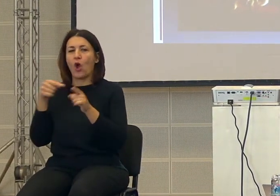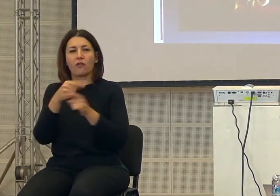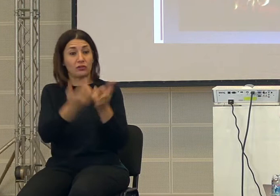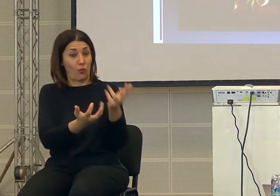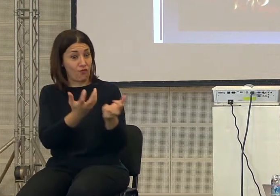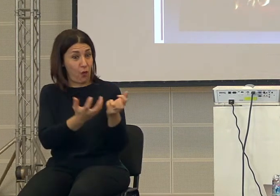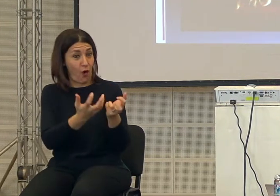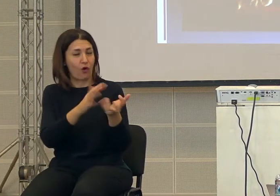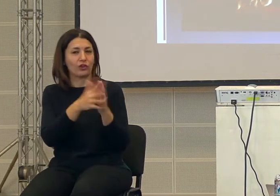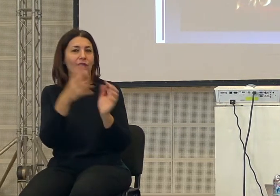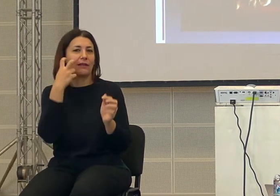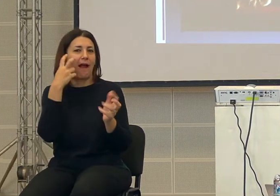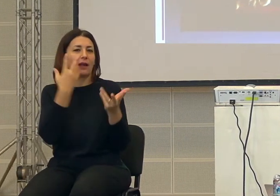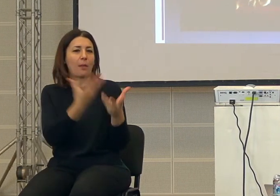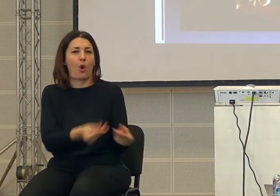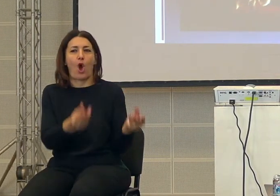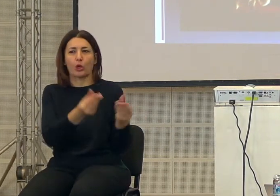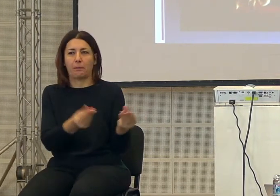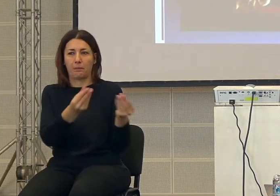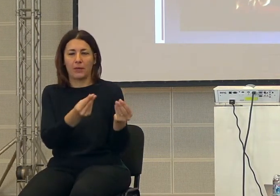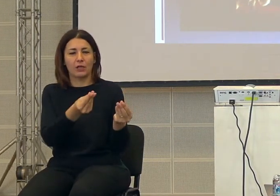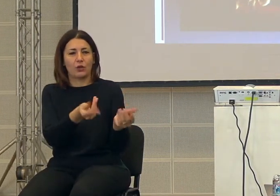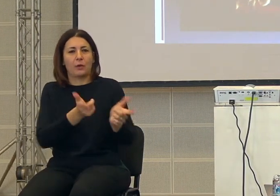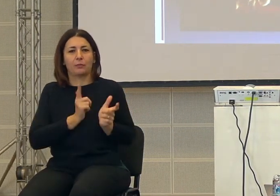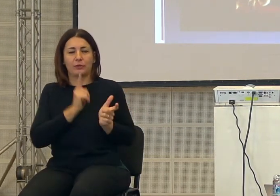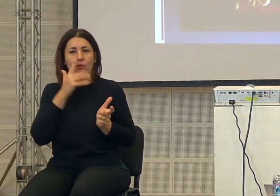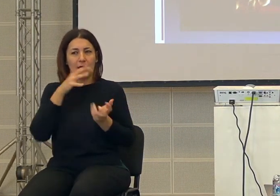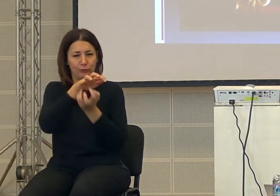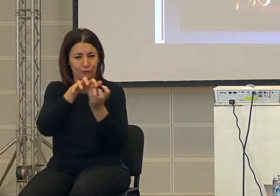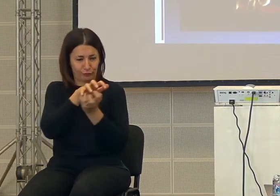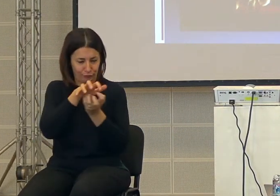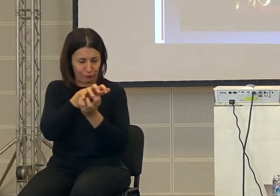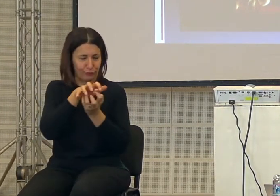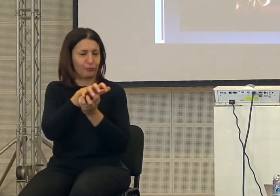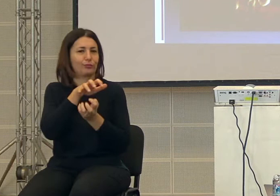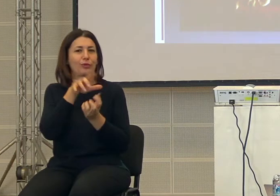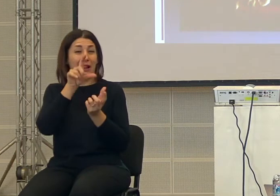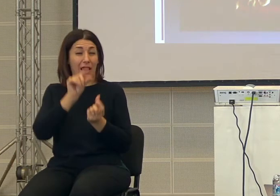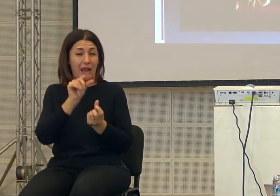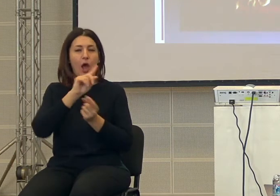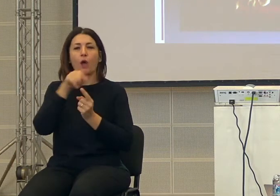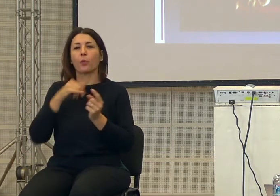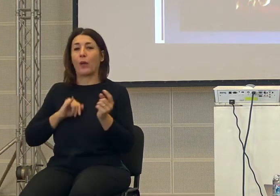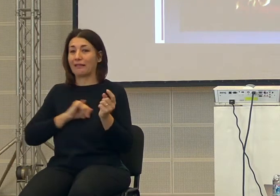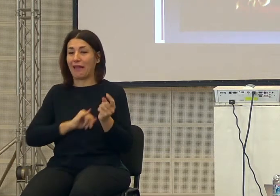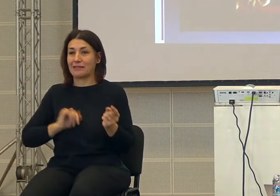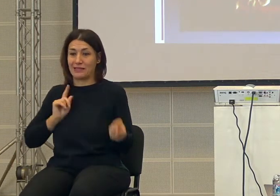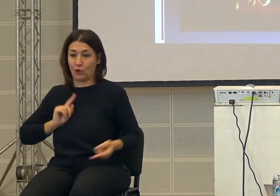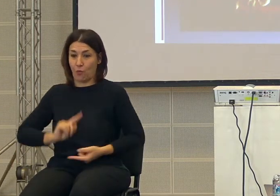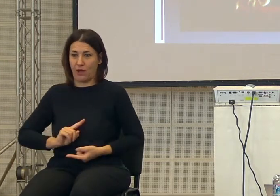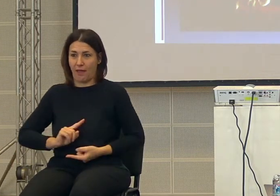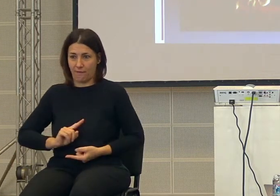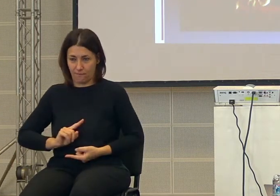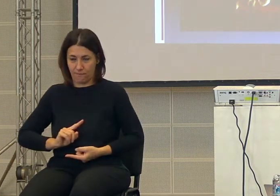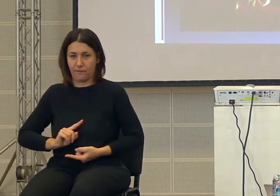con il tempo e con l'evoluzione, che si accorci l'intestino, e quindi l'intestino, siccome è un grande